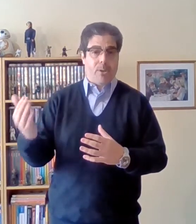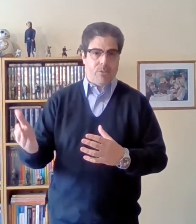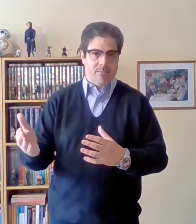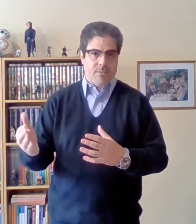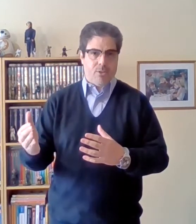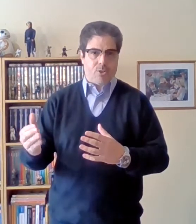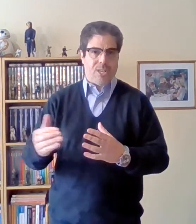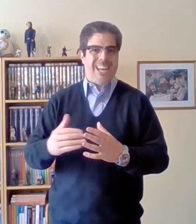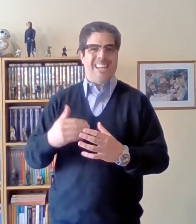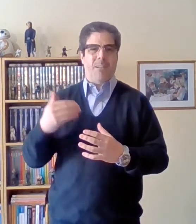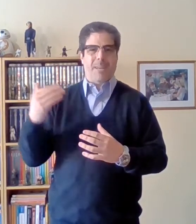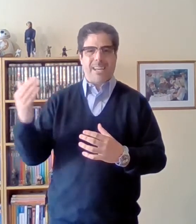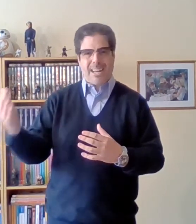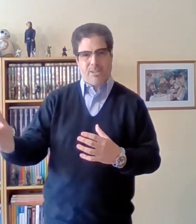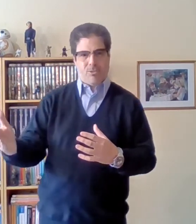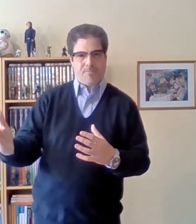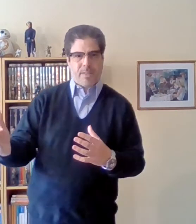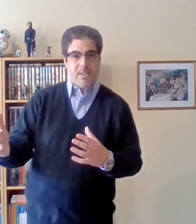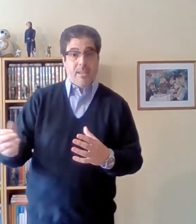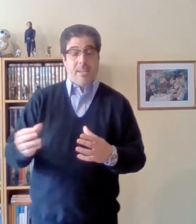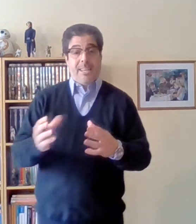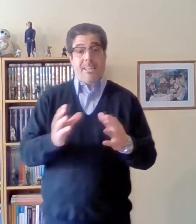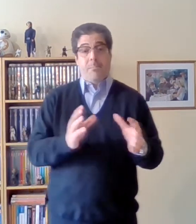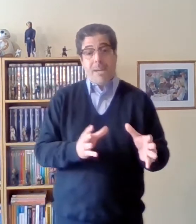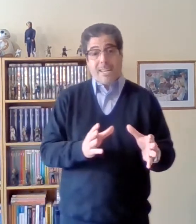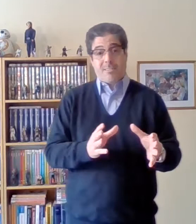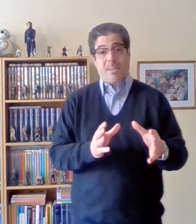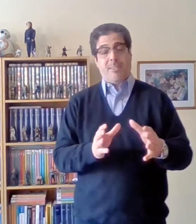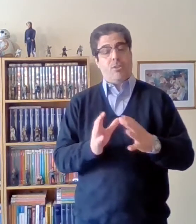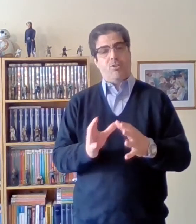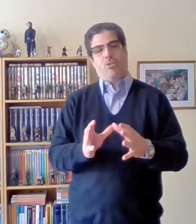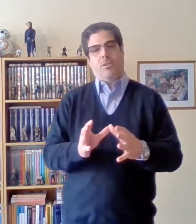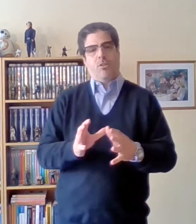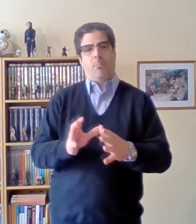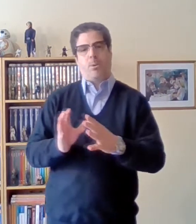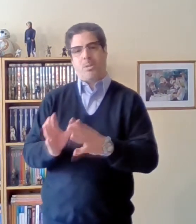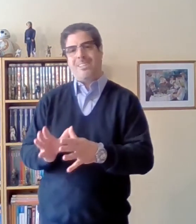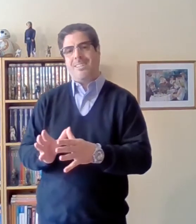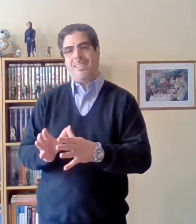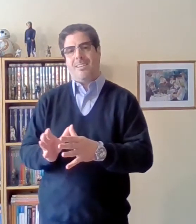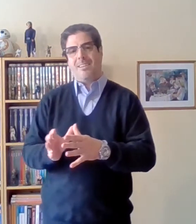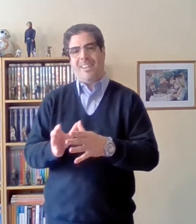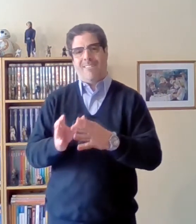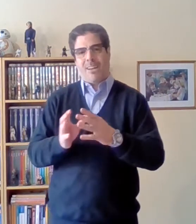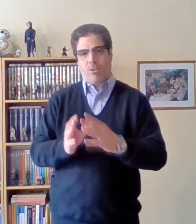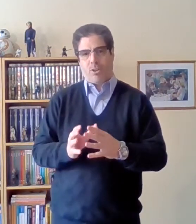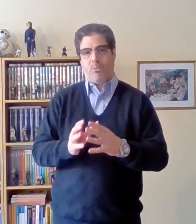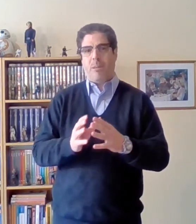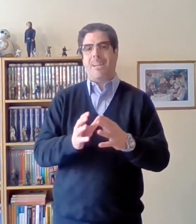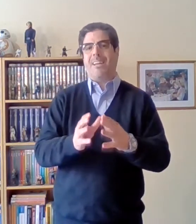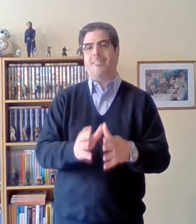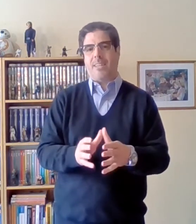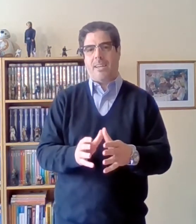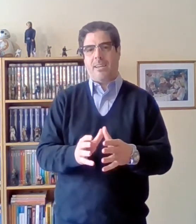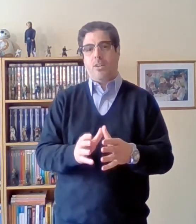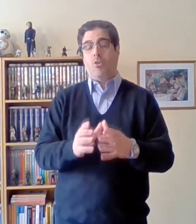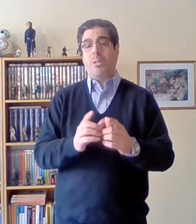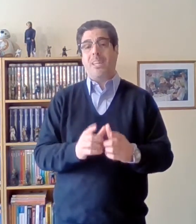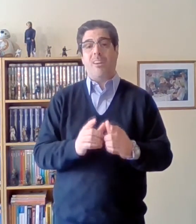o sea en el mercado y Marx va a decir no, no lo importante del valor de una mercancía no está en el